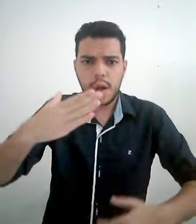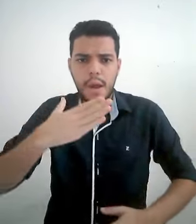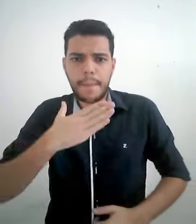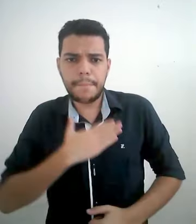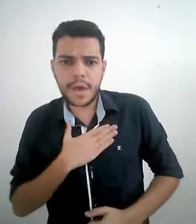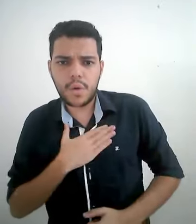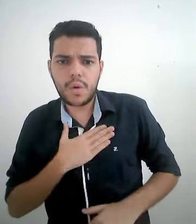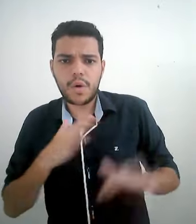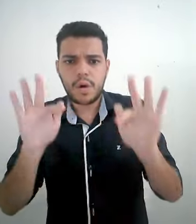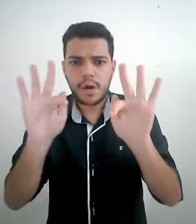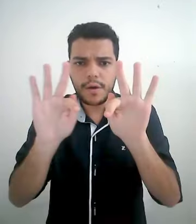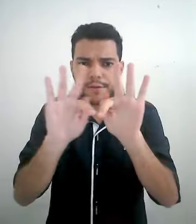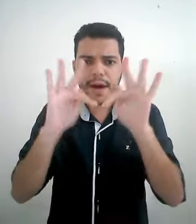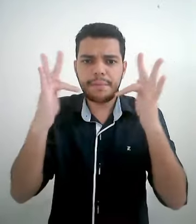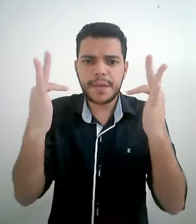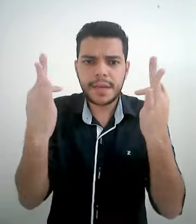meu, família,